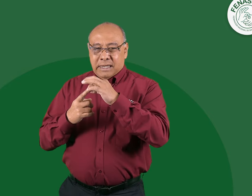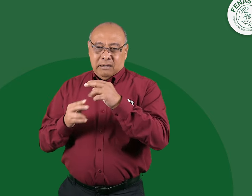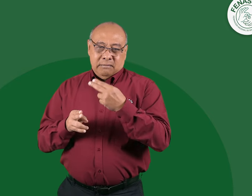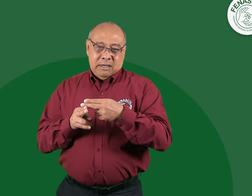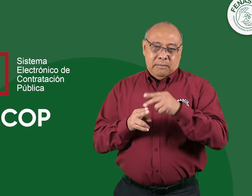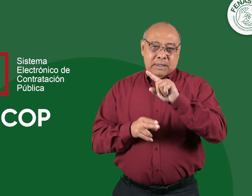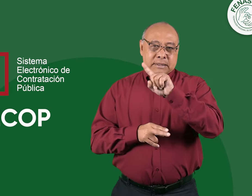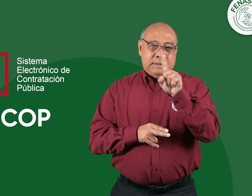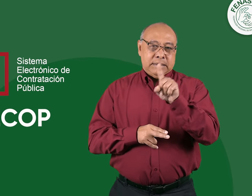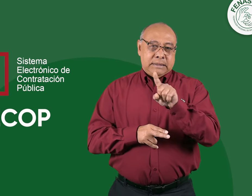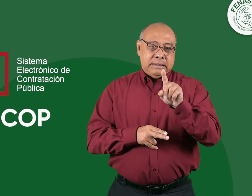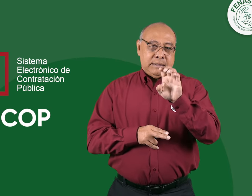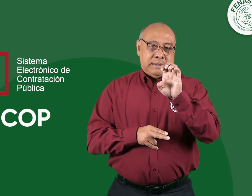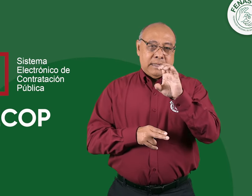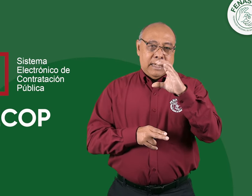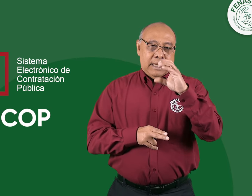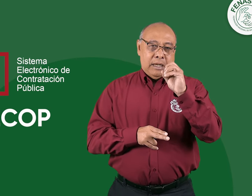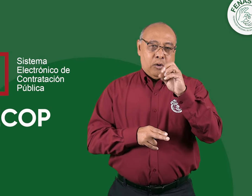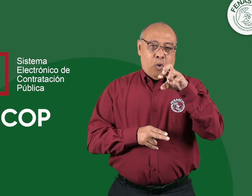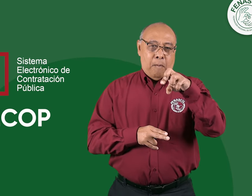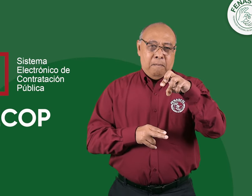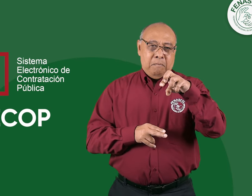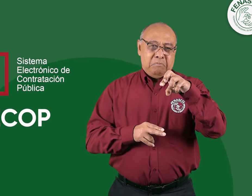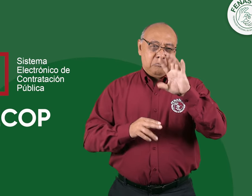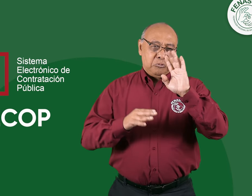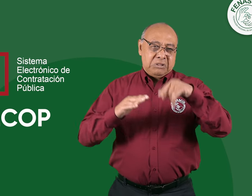El sistema electrónico de contratación pública.